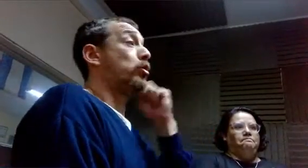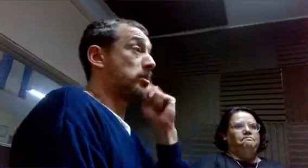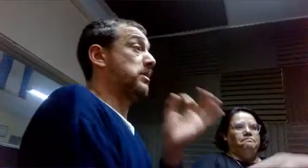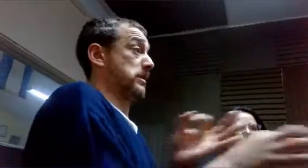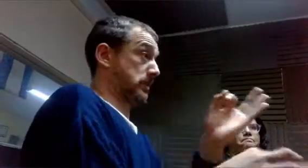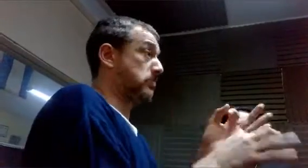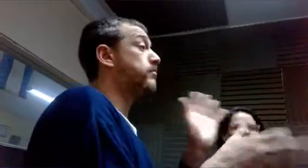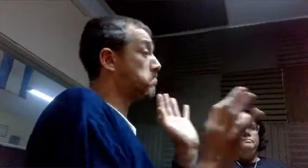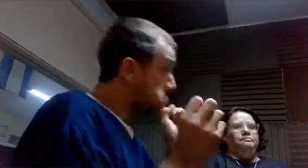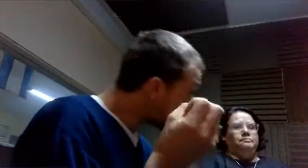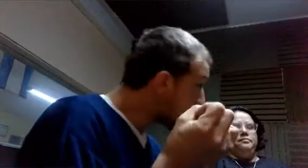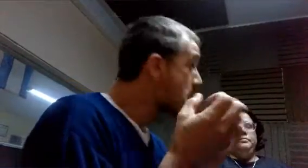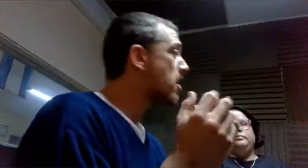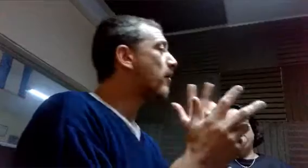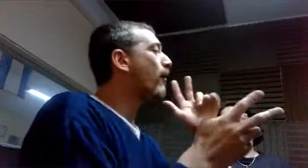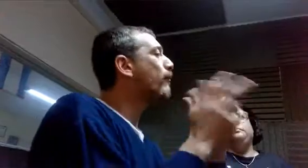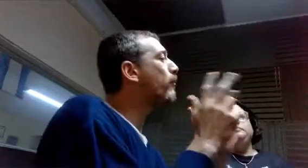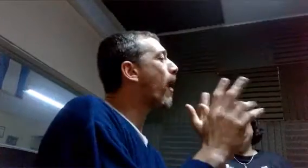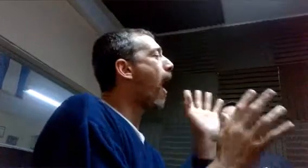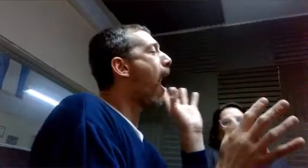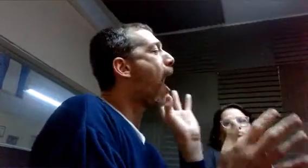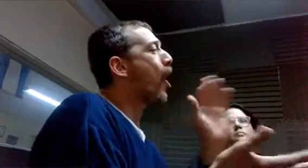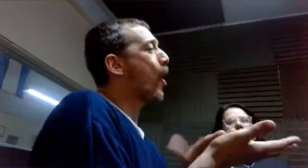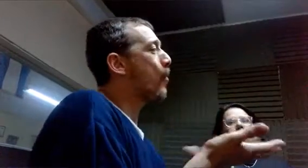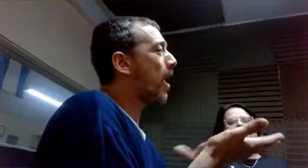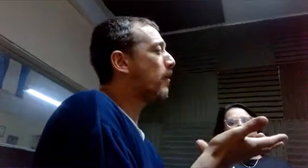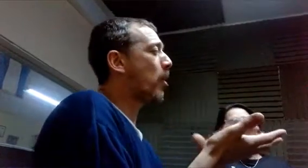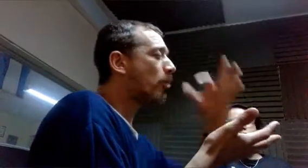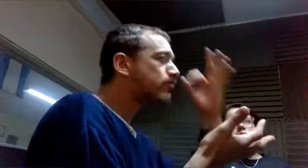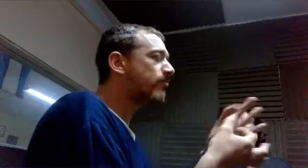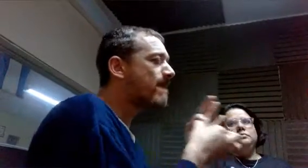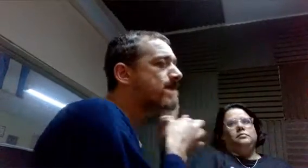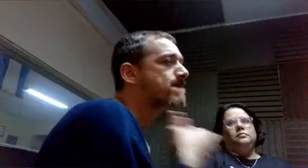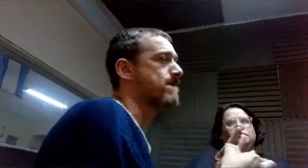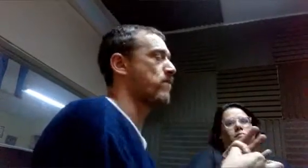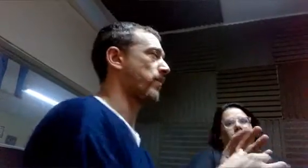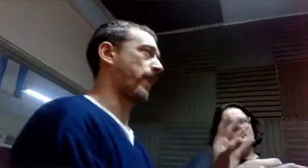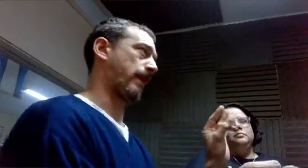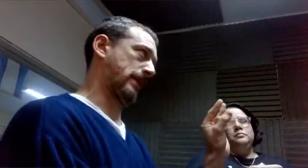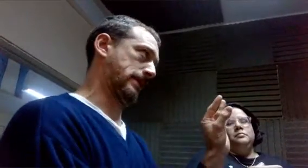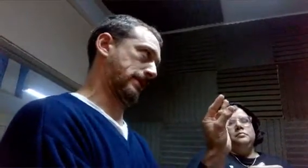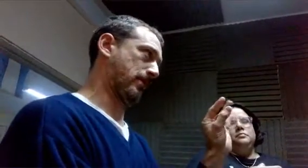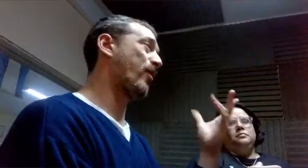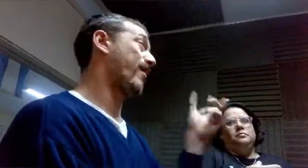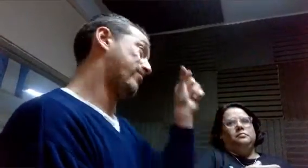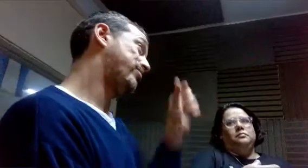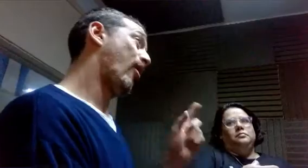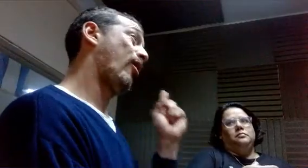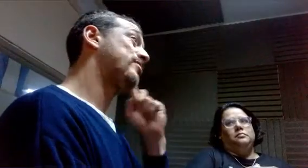un vínculo. Si es el oyente que enseña, bueno, sí, está bien. Lo básico puede ser que lo enseñe, ¿sí? Pero